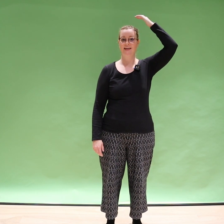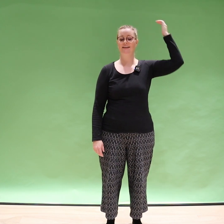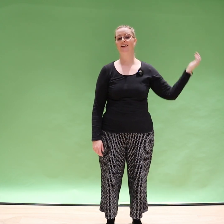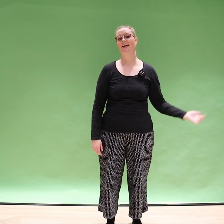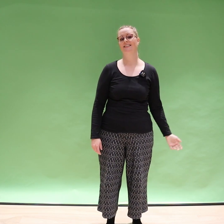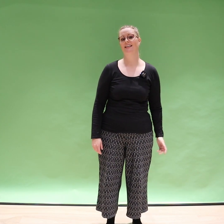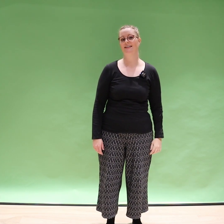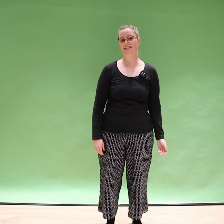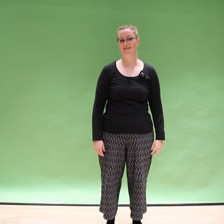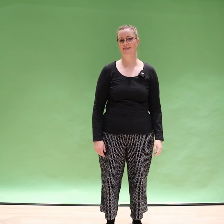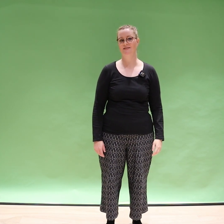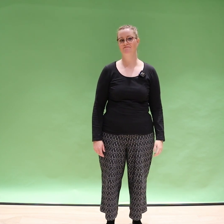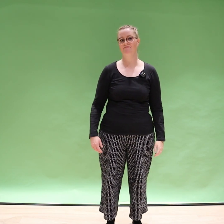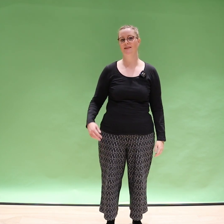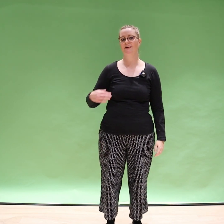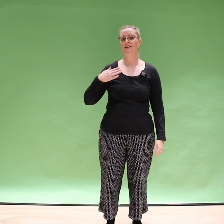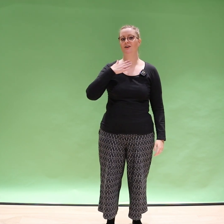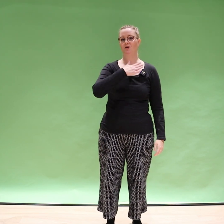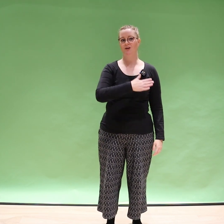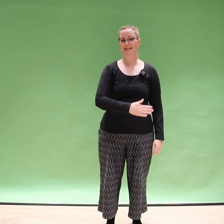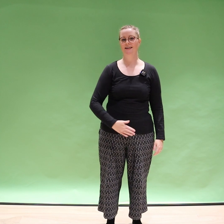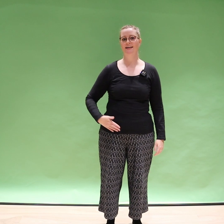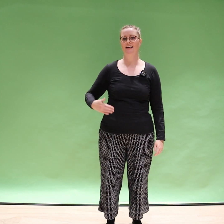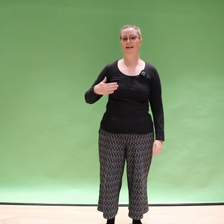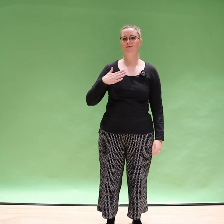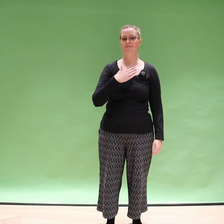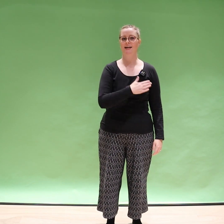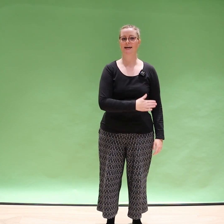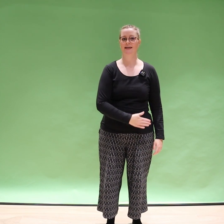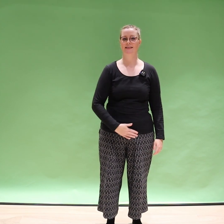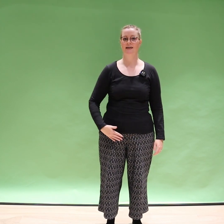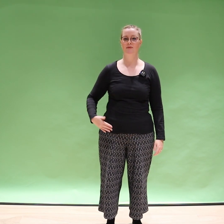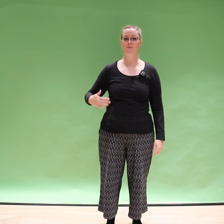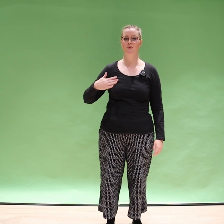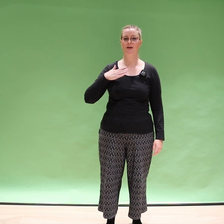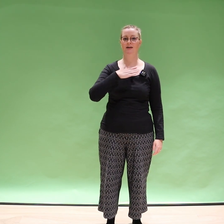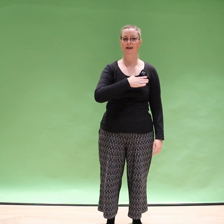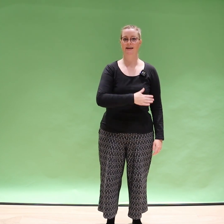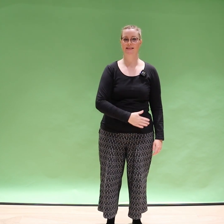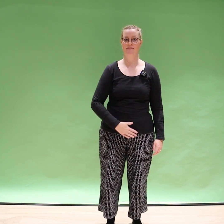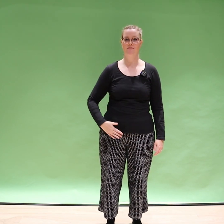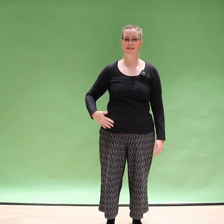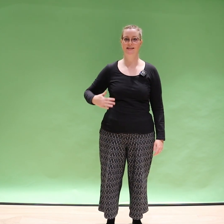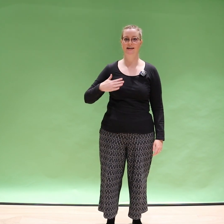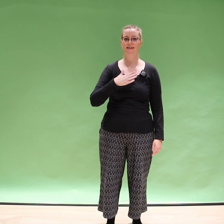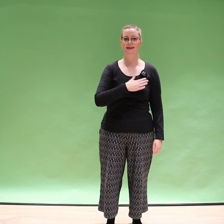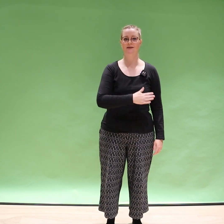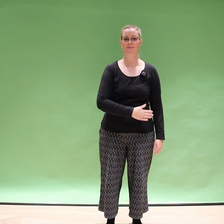Lasketaan se alas. Oikealla kädellä lähdetään tekemään pyörevää liikettä vatsan ja rintakehän